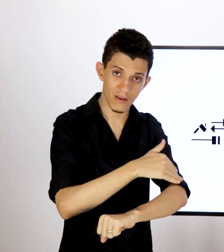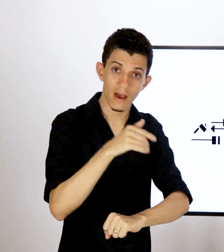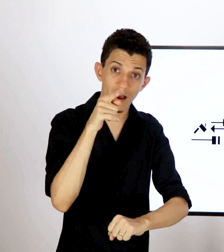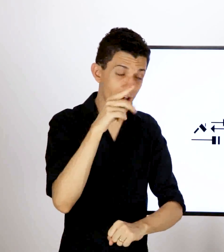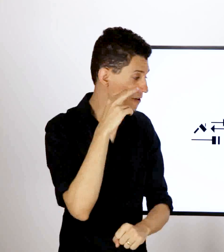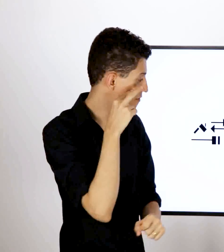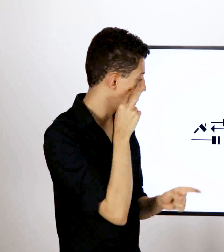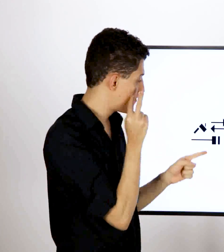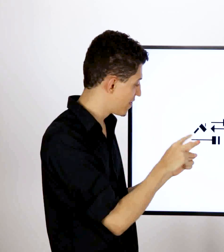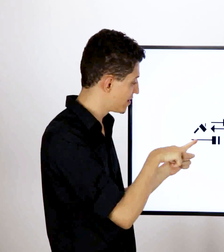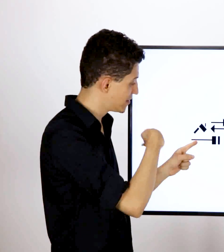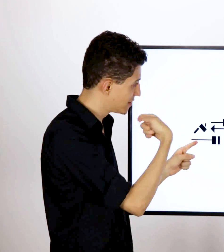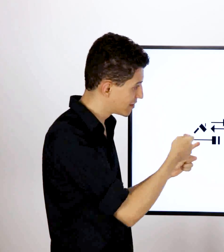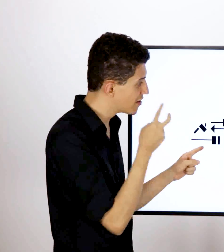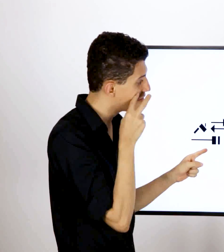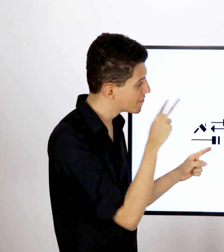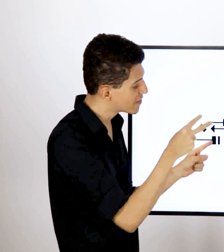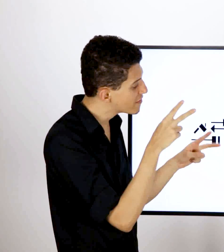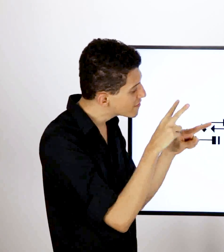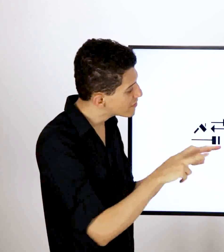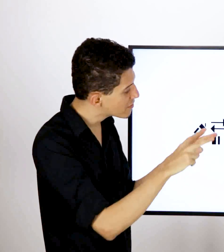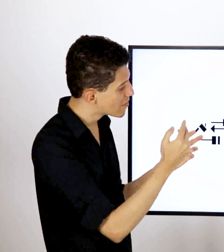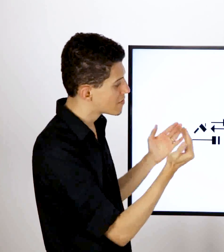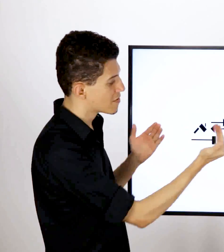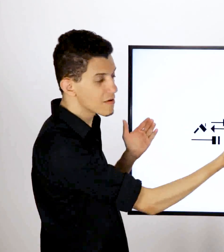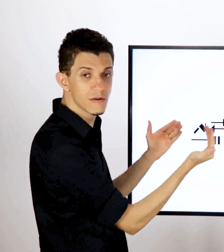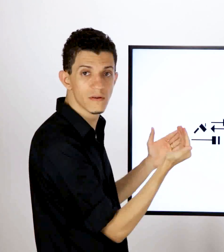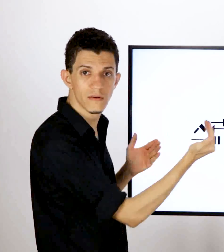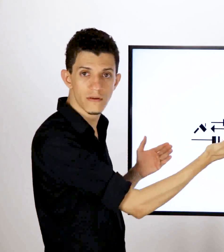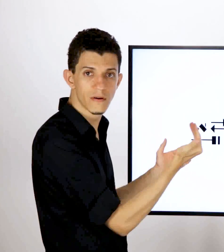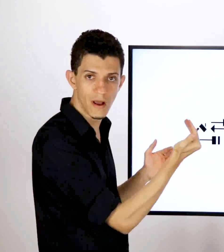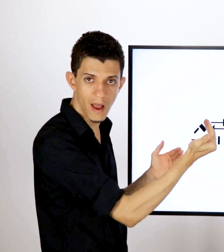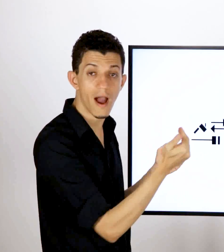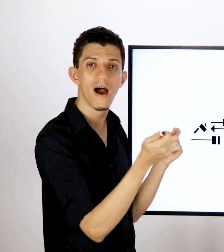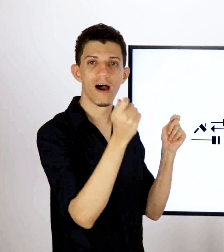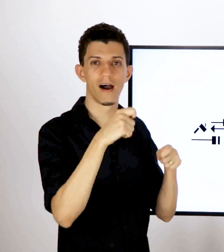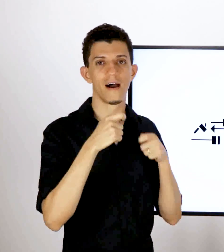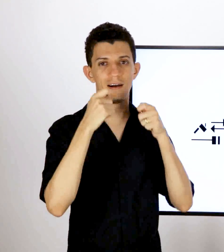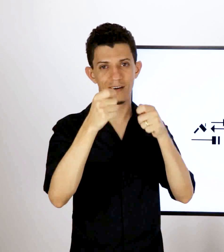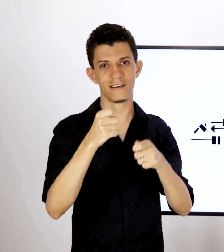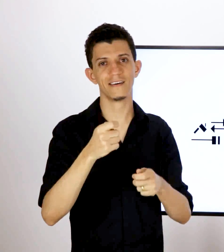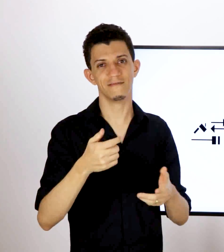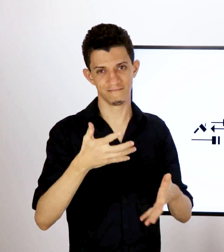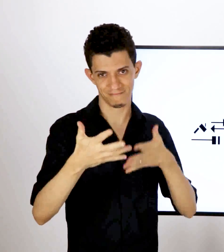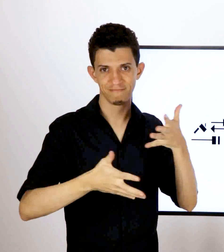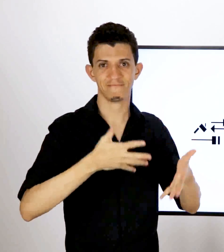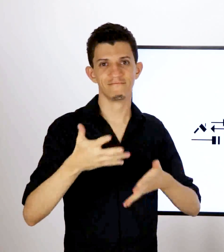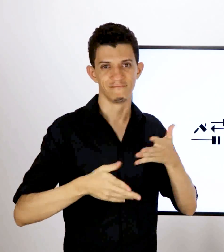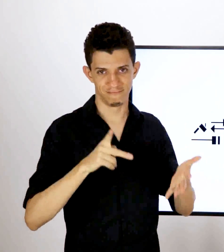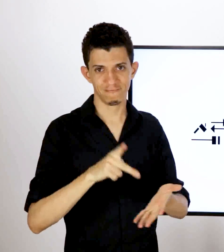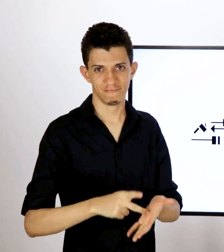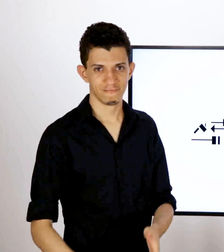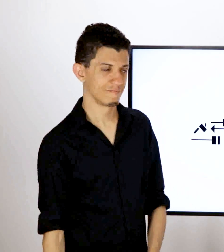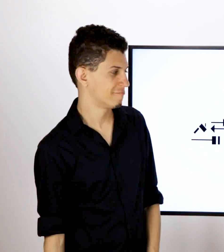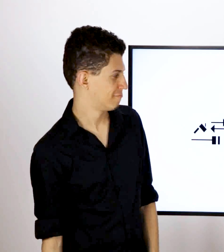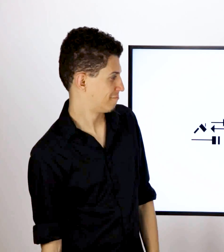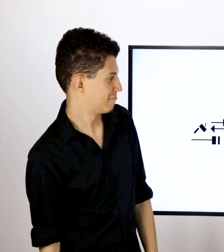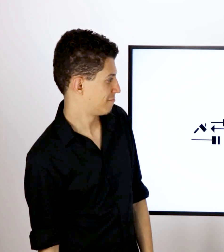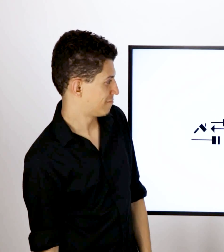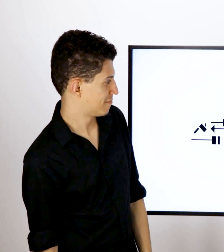as faixas, o passeio, o ir e vir, e assim, então, você vai, consequentemente, você vai associar